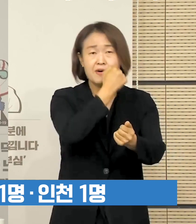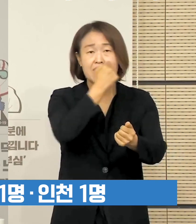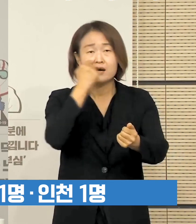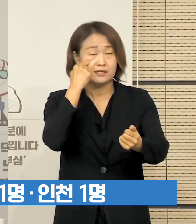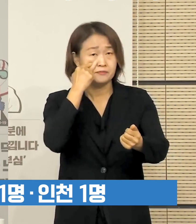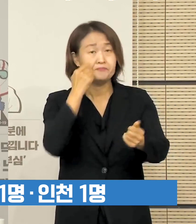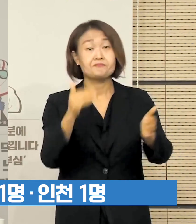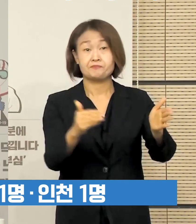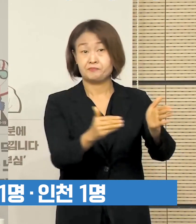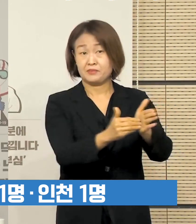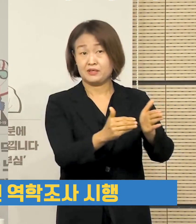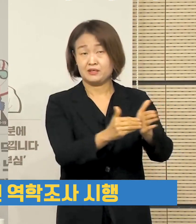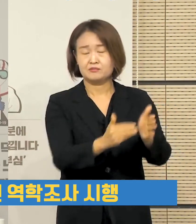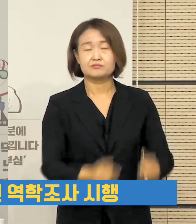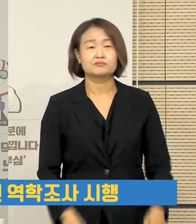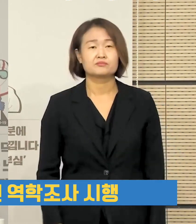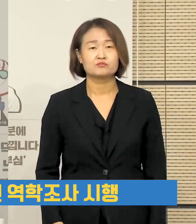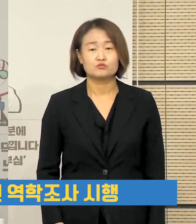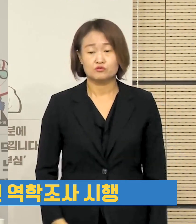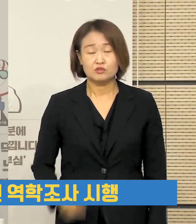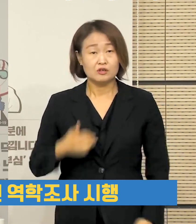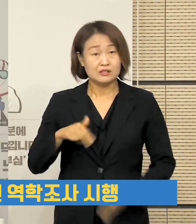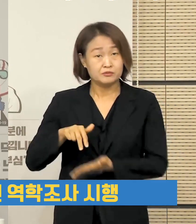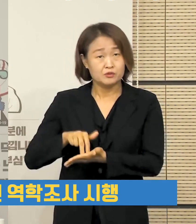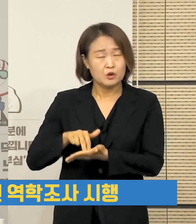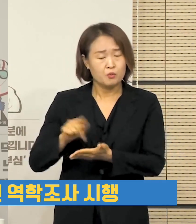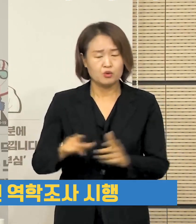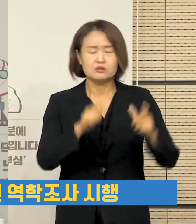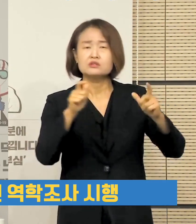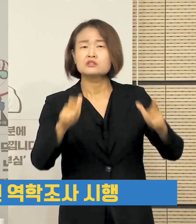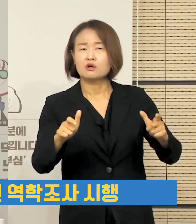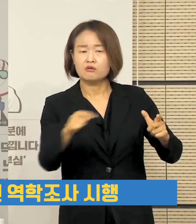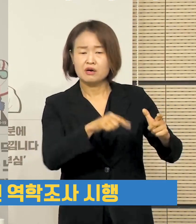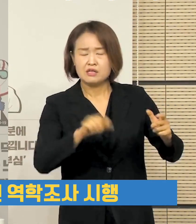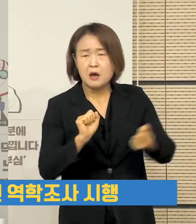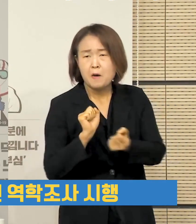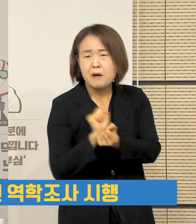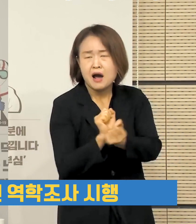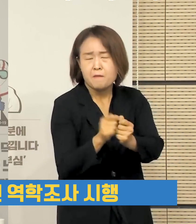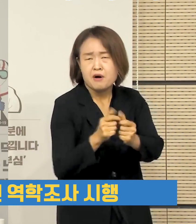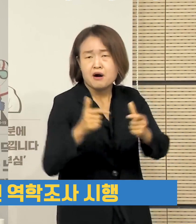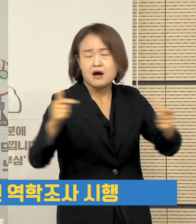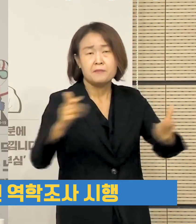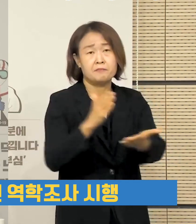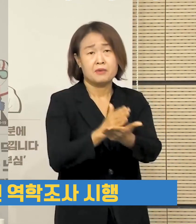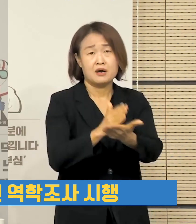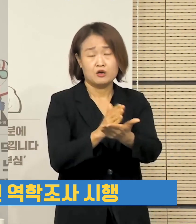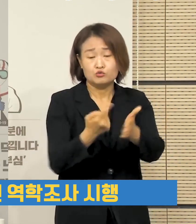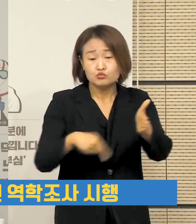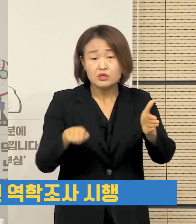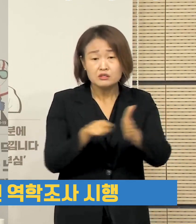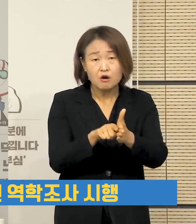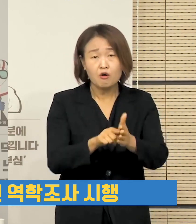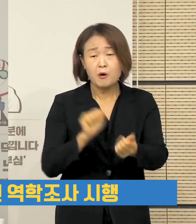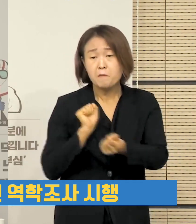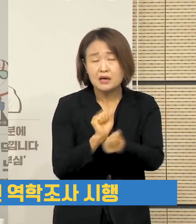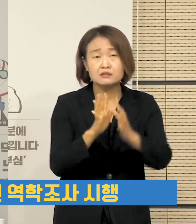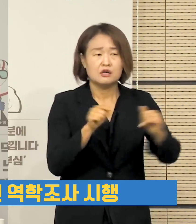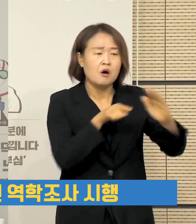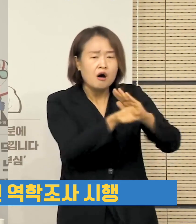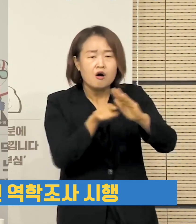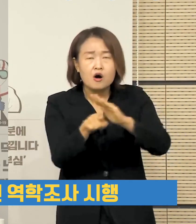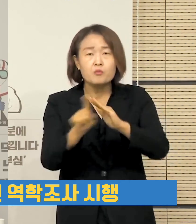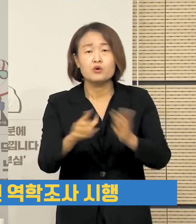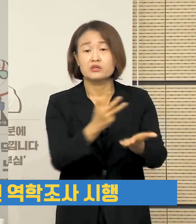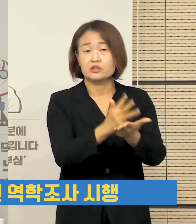방역 당국은 지역사회 확산을 방지하기 위해 확진 환자가 다녀간 이태원